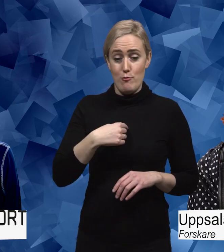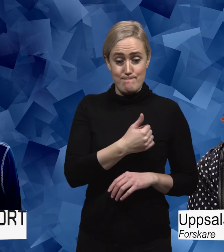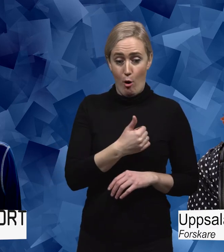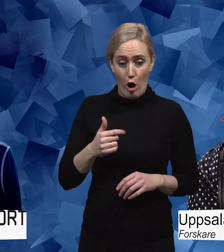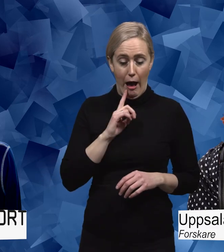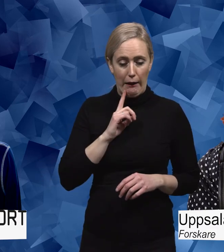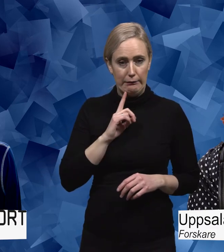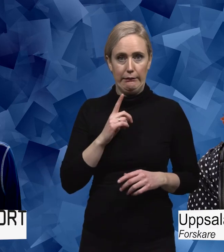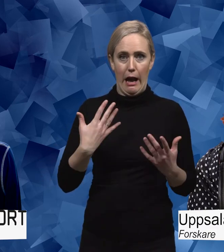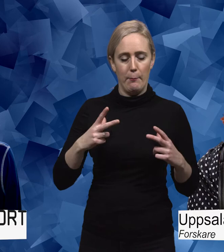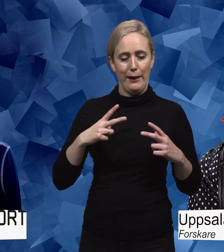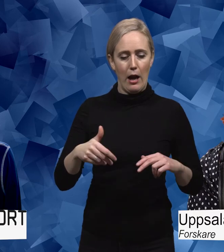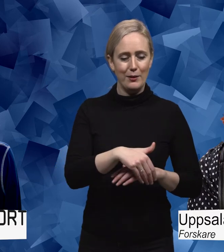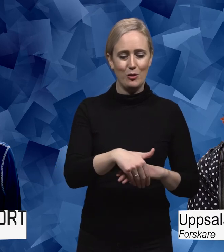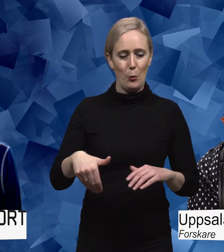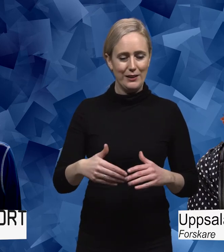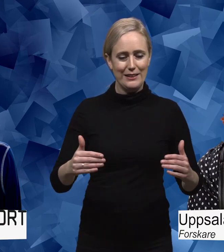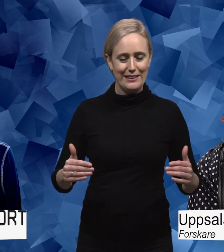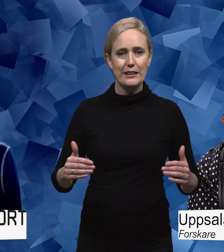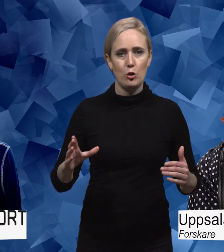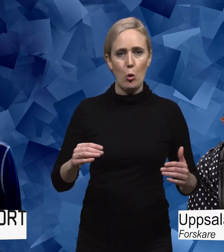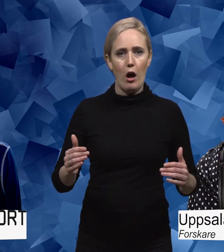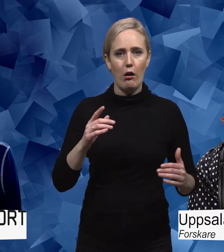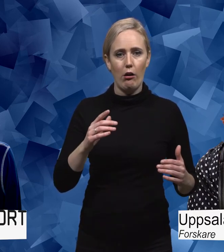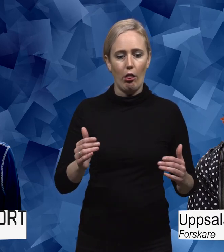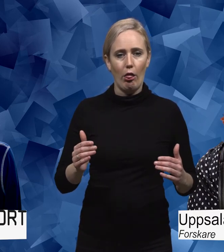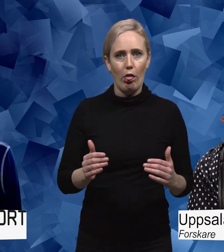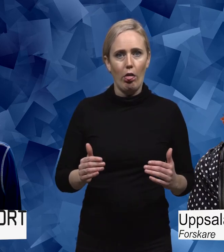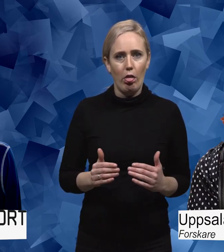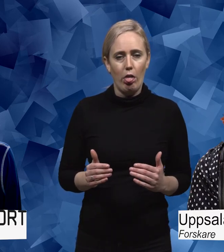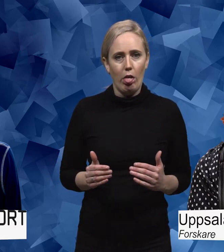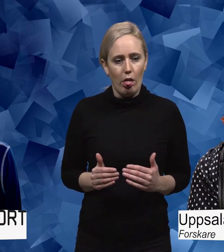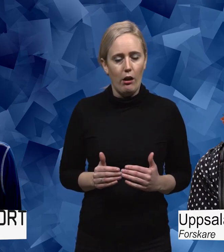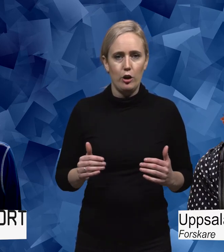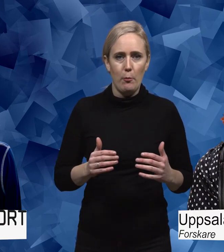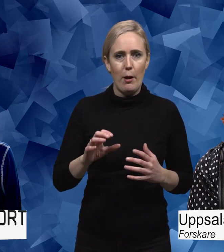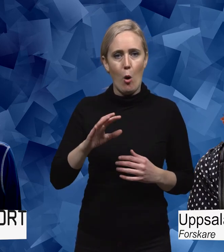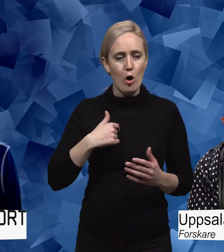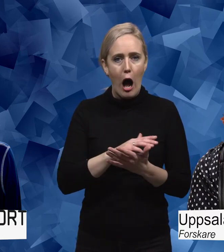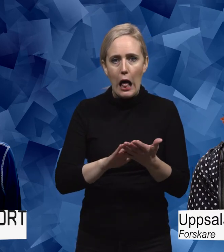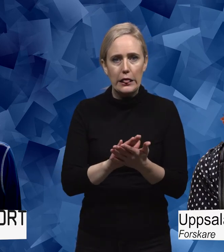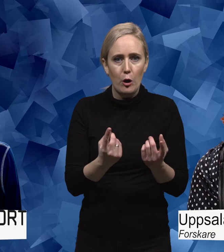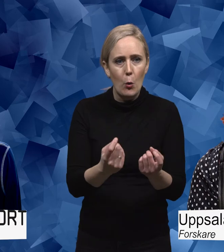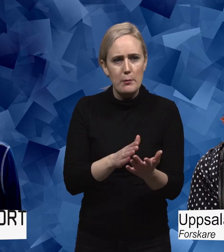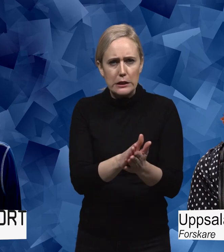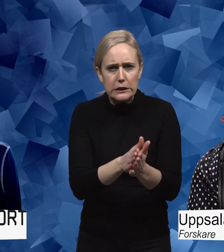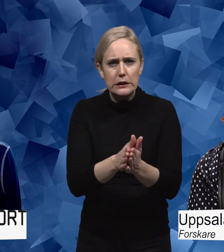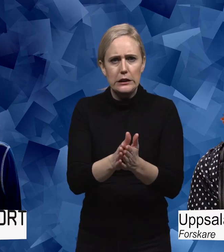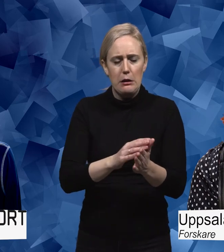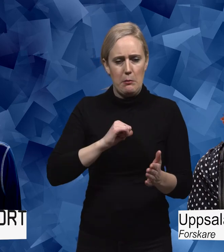bekvämlighetszon. Då krymper den. Om man bara alltid håller sig innanför det som känns tryggt. Och inte utmanar sina förmågor. Då